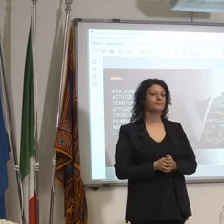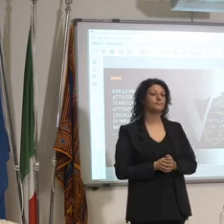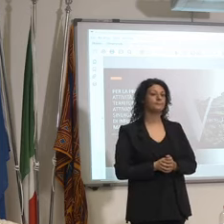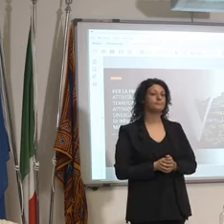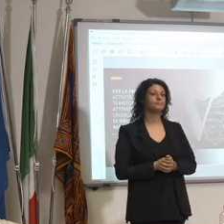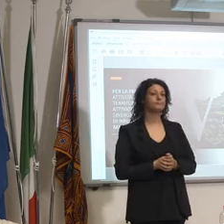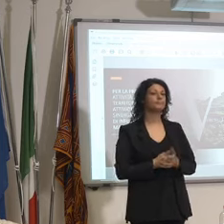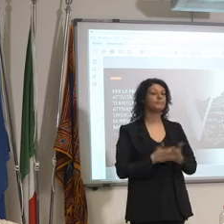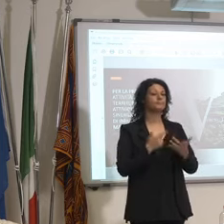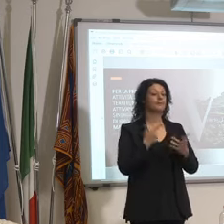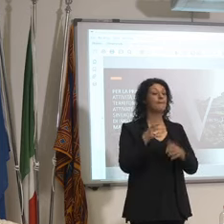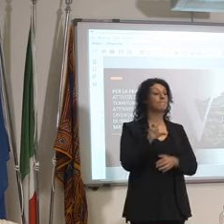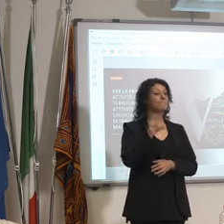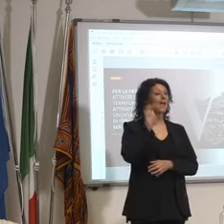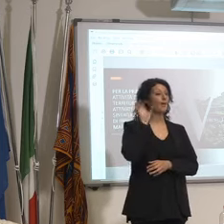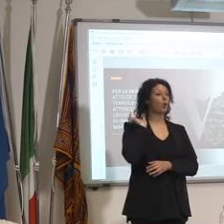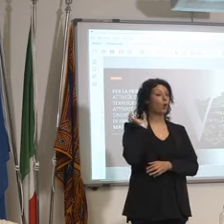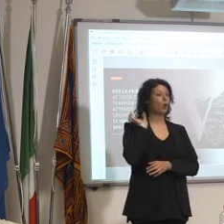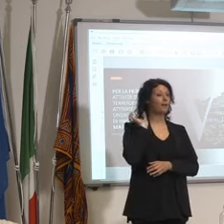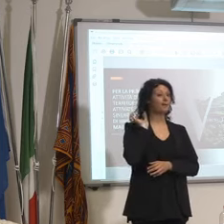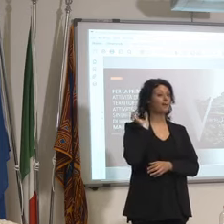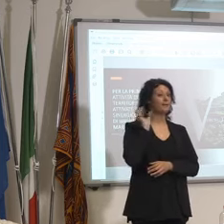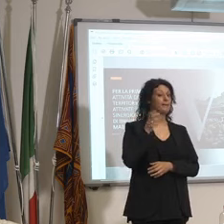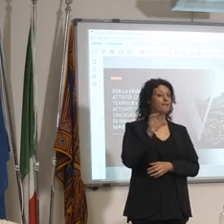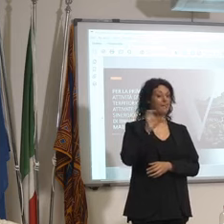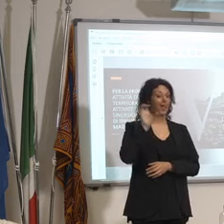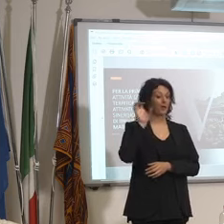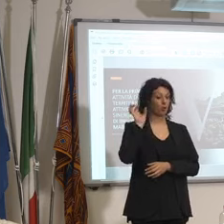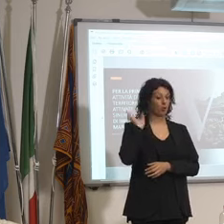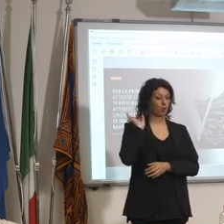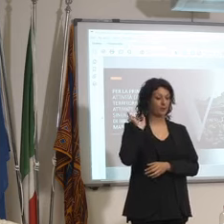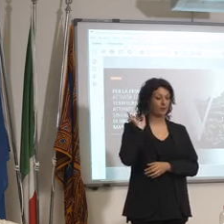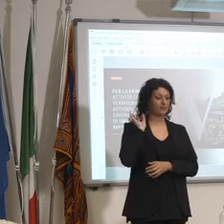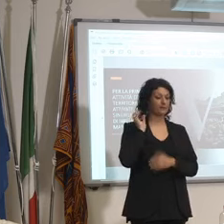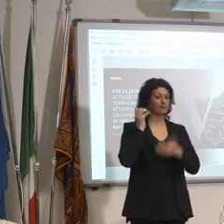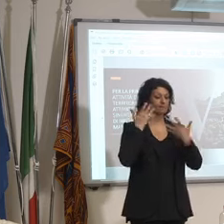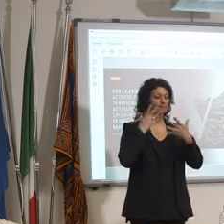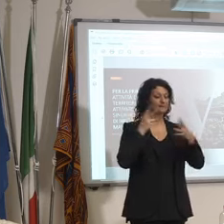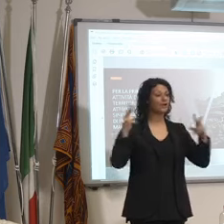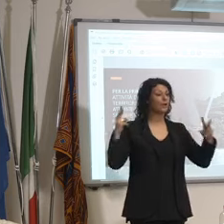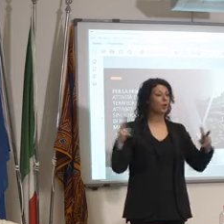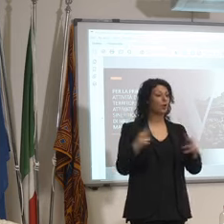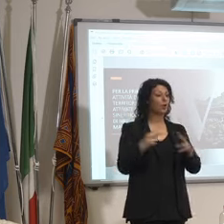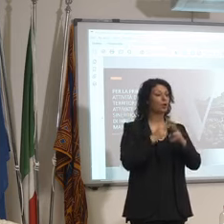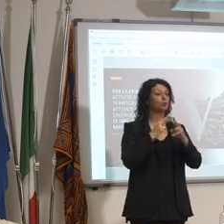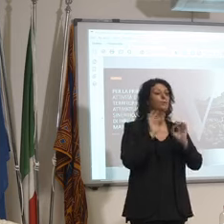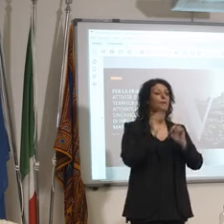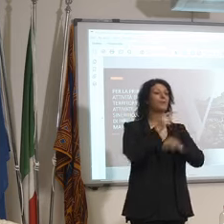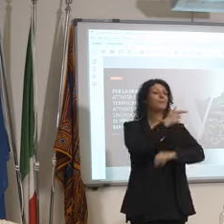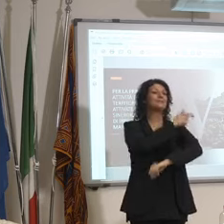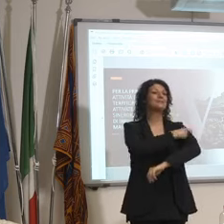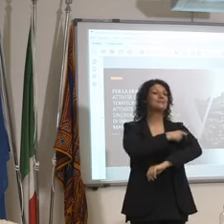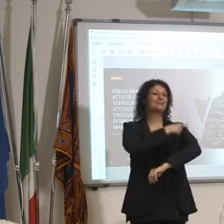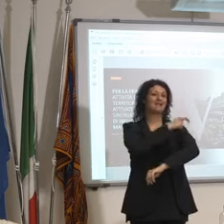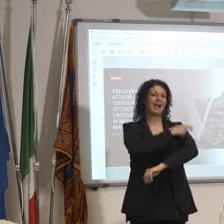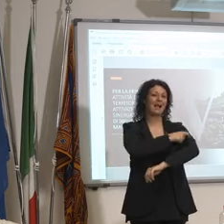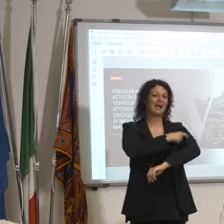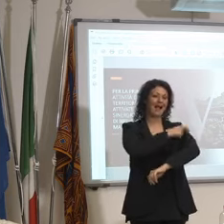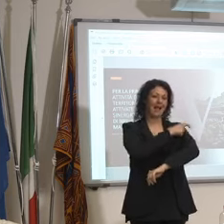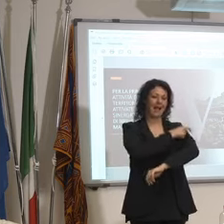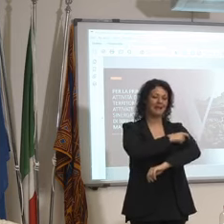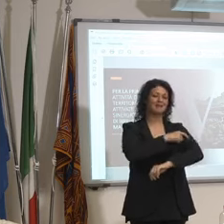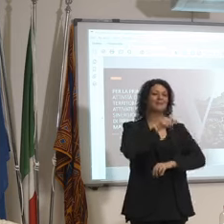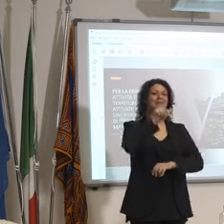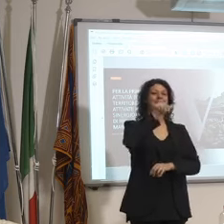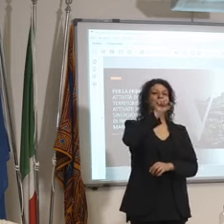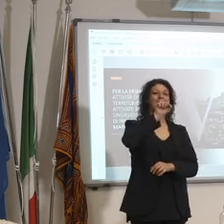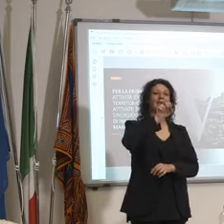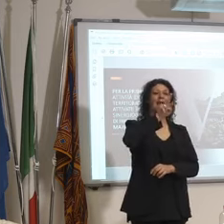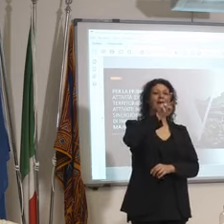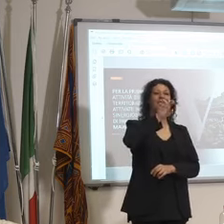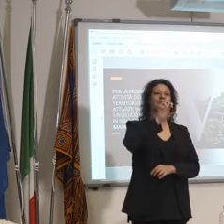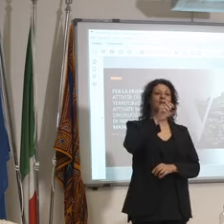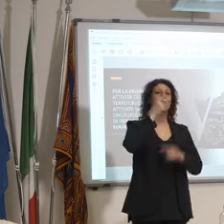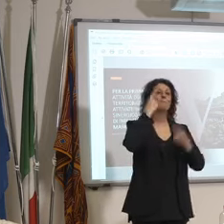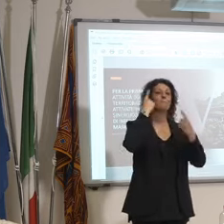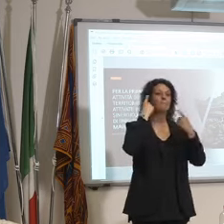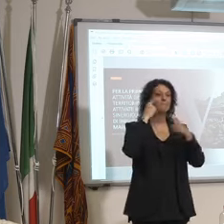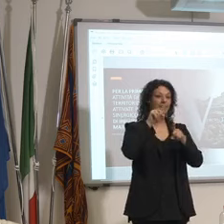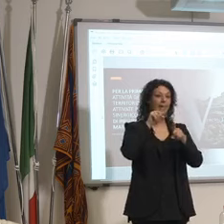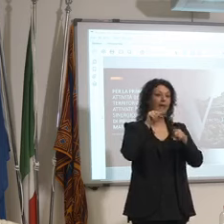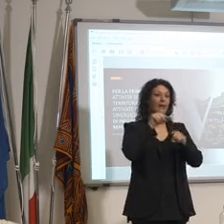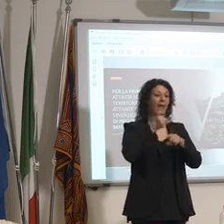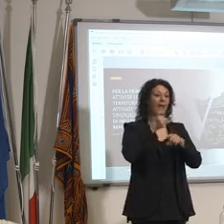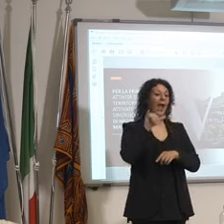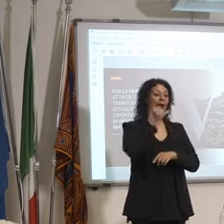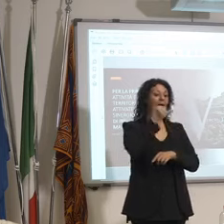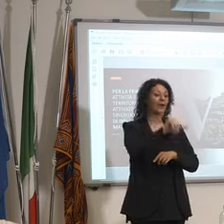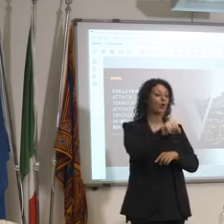mercoledì scorso c'è stato un incontro Save sindacati per quanto attiene al futuro immediato